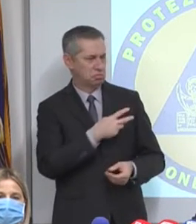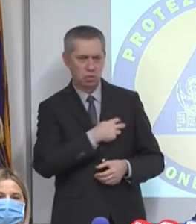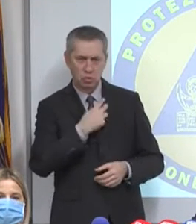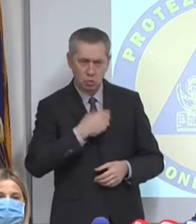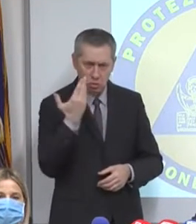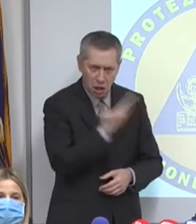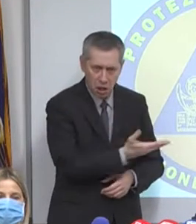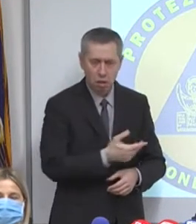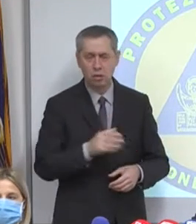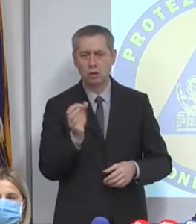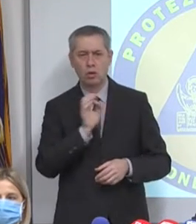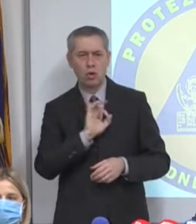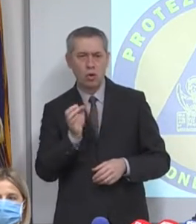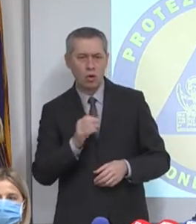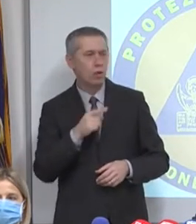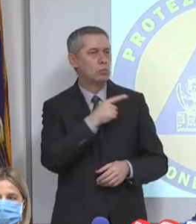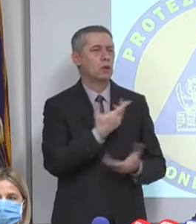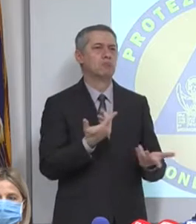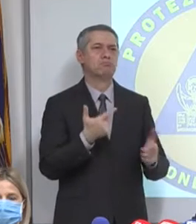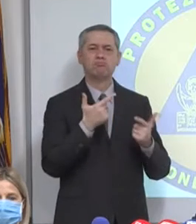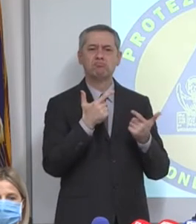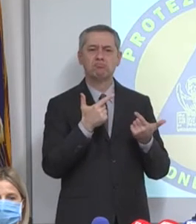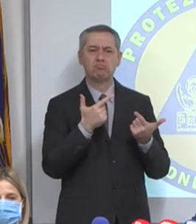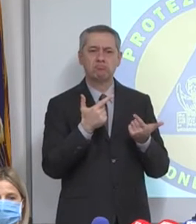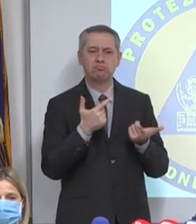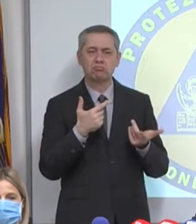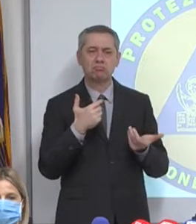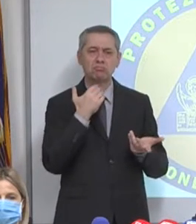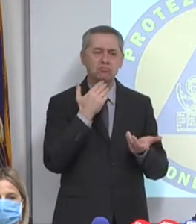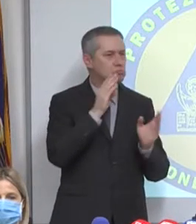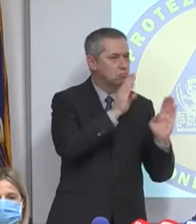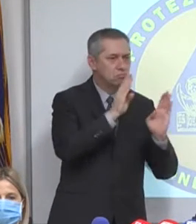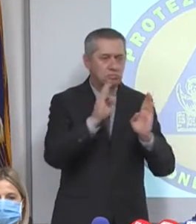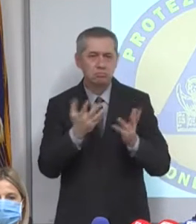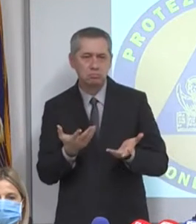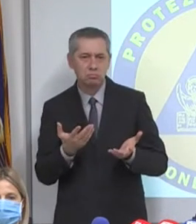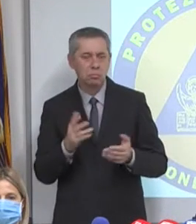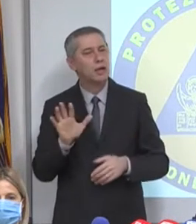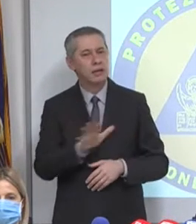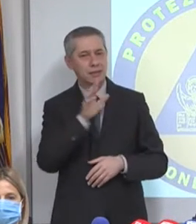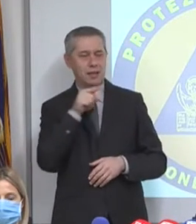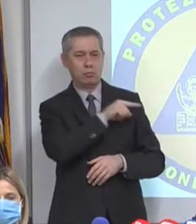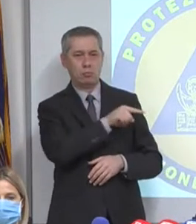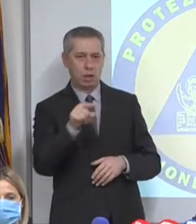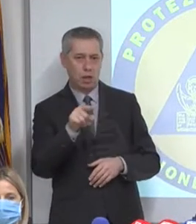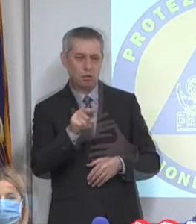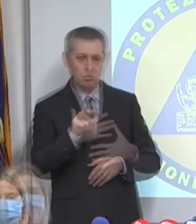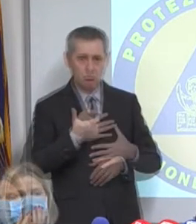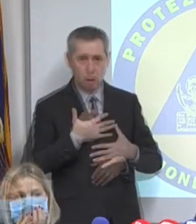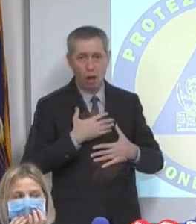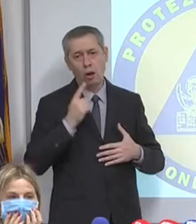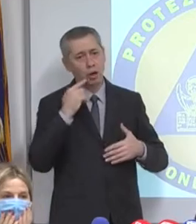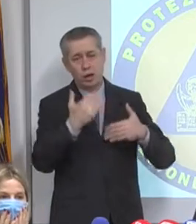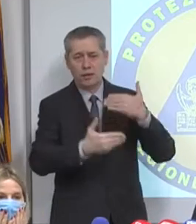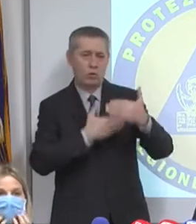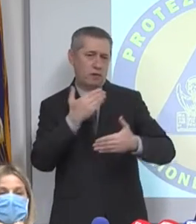e poco attenti che poi queste scelte vanno a dar vita a mortalità.